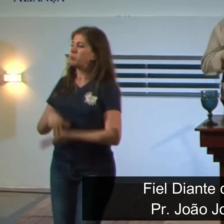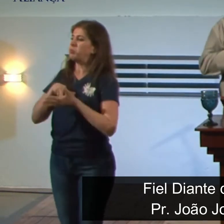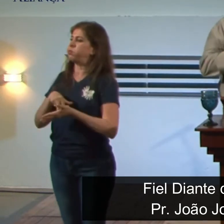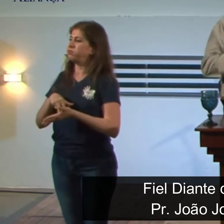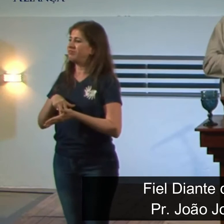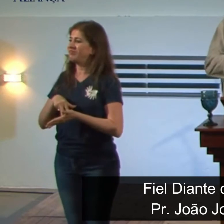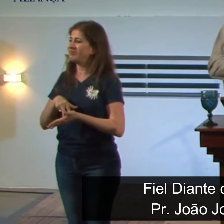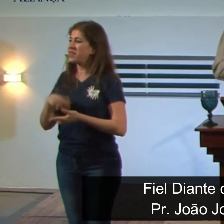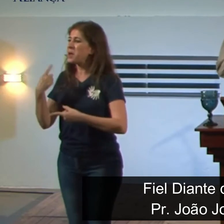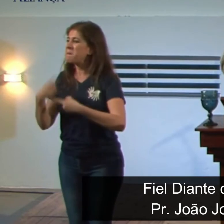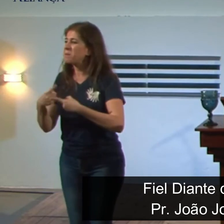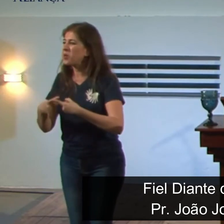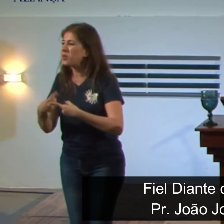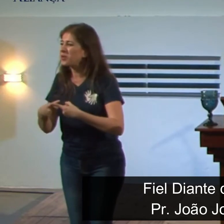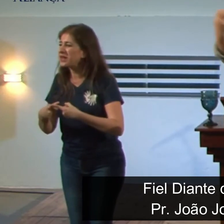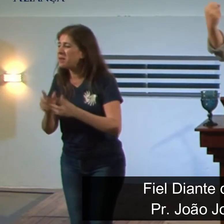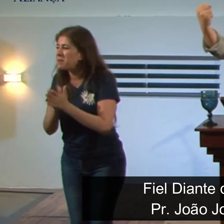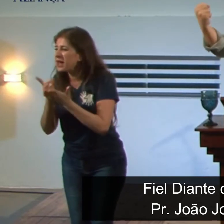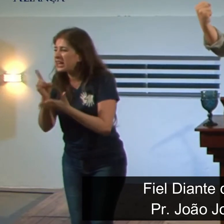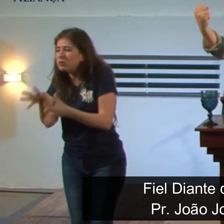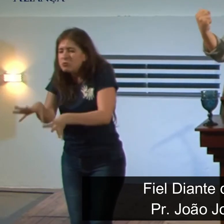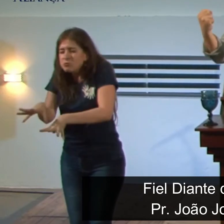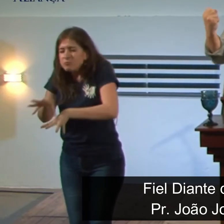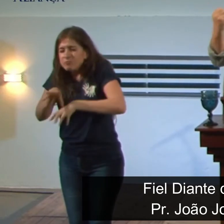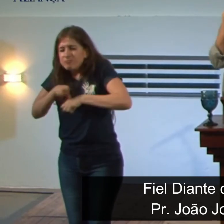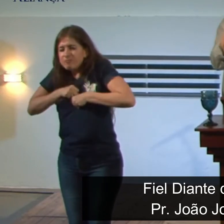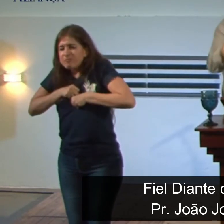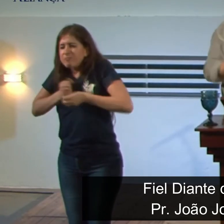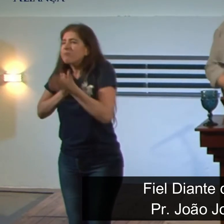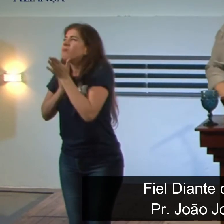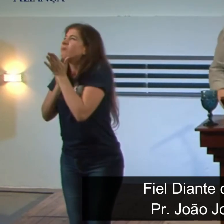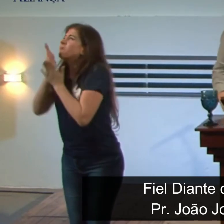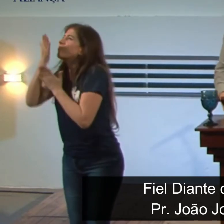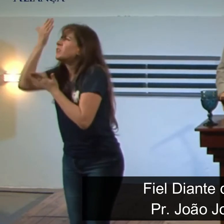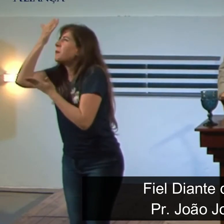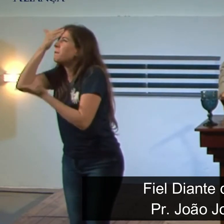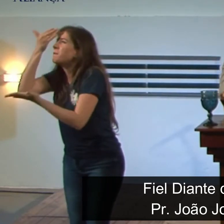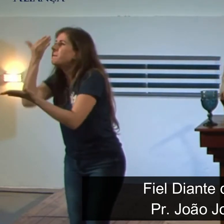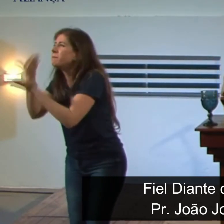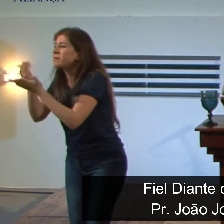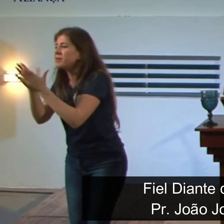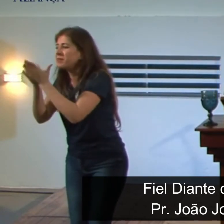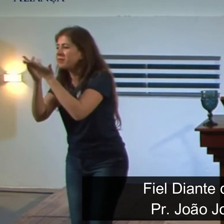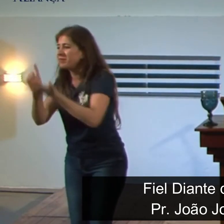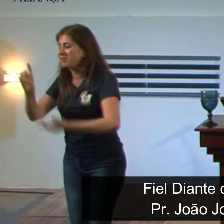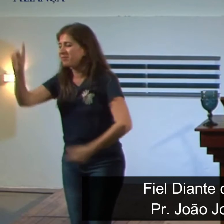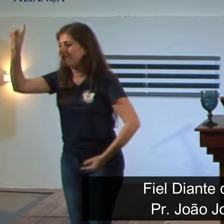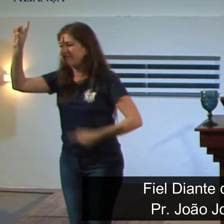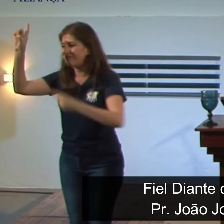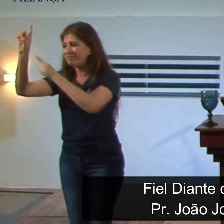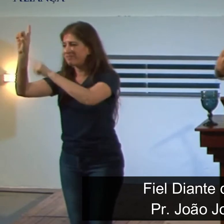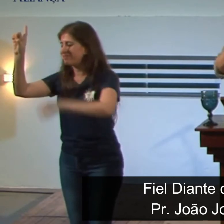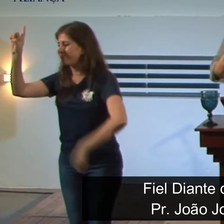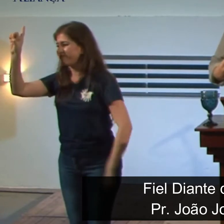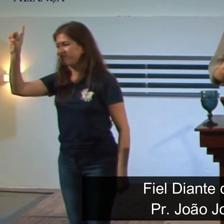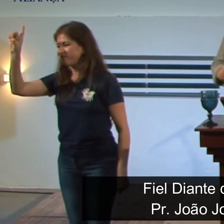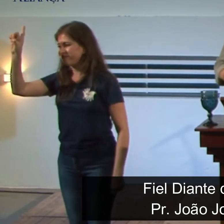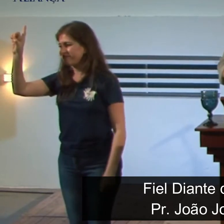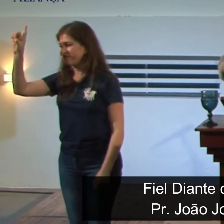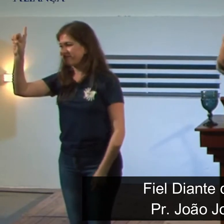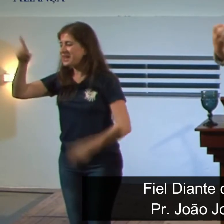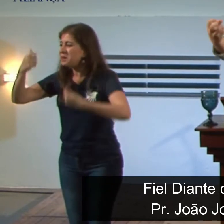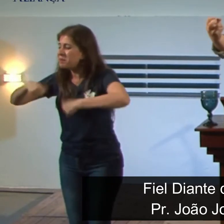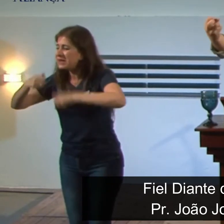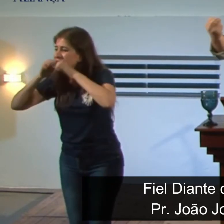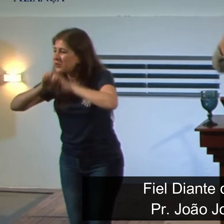convicções porque estava profundo era algo que tinha absorvido a vida deles absorvido a vida deles irmãos e assim precisa